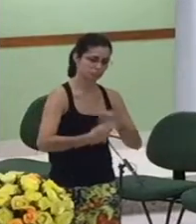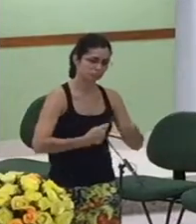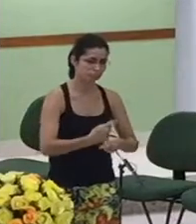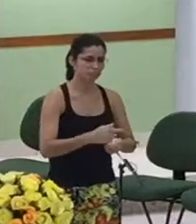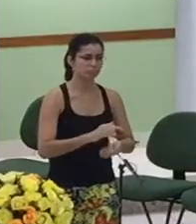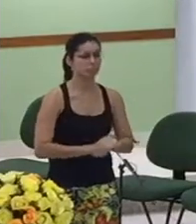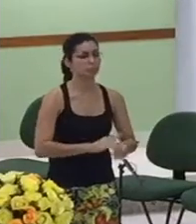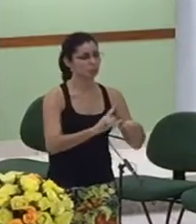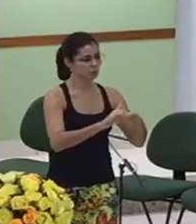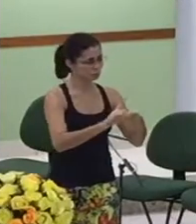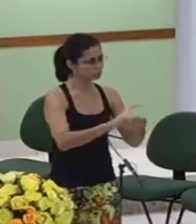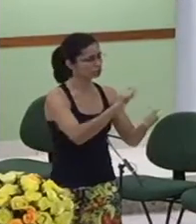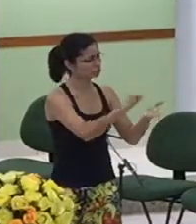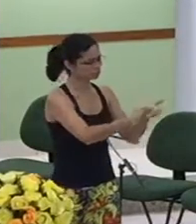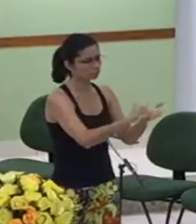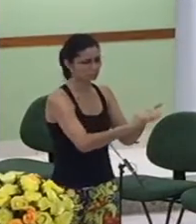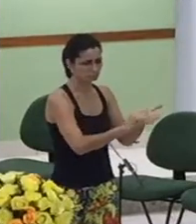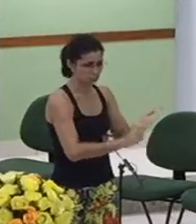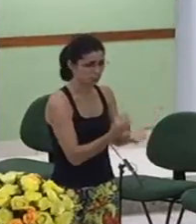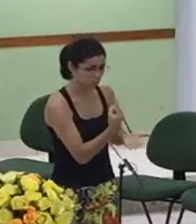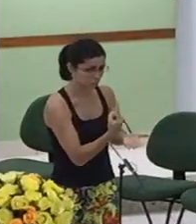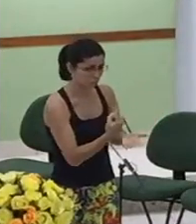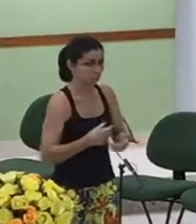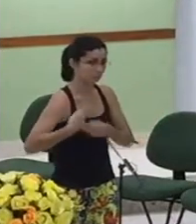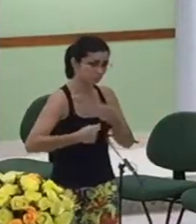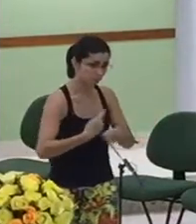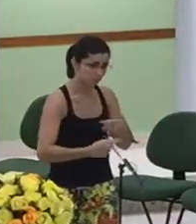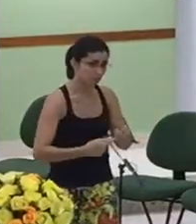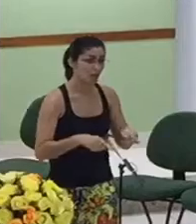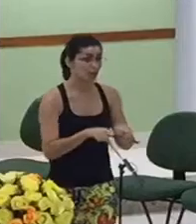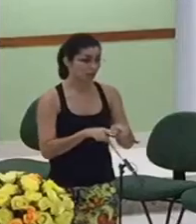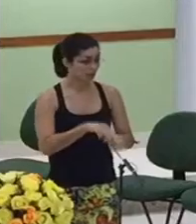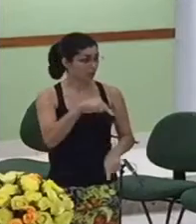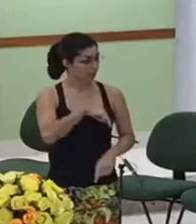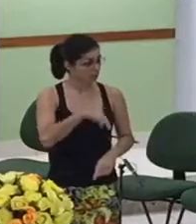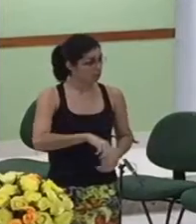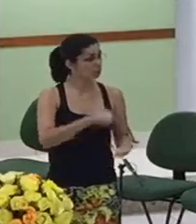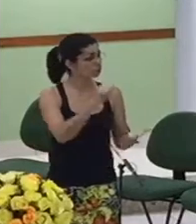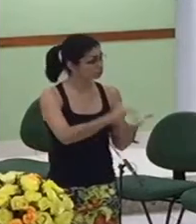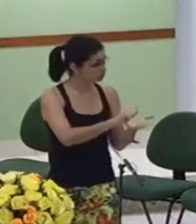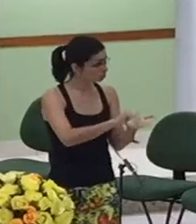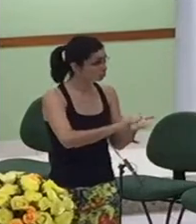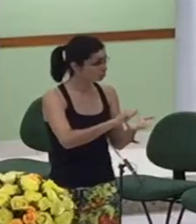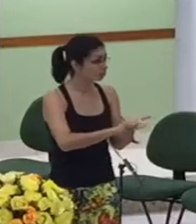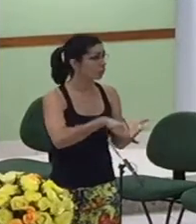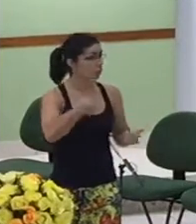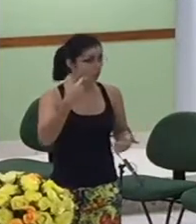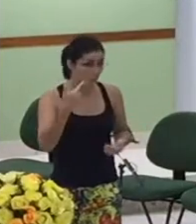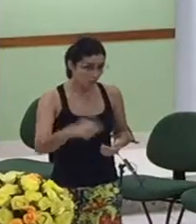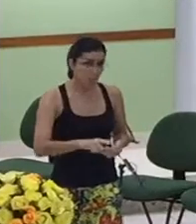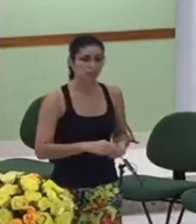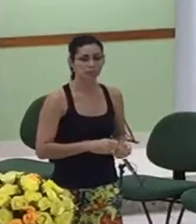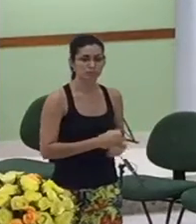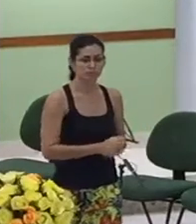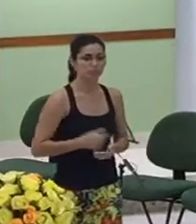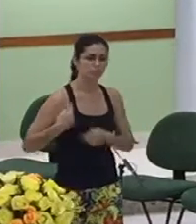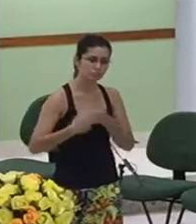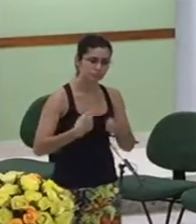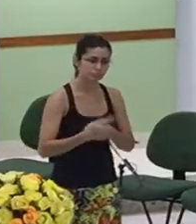uma genealogia e Mateus escreveu também uma genealogia na genealogia de Lucas nós encontramos